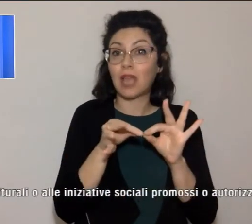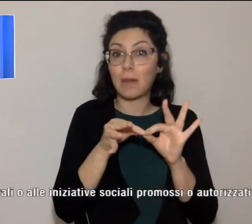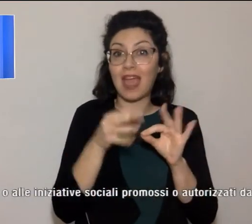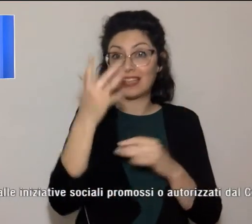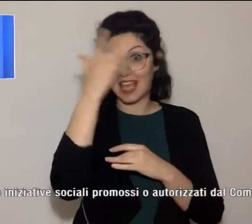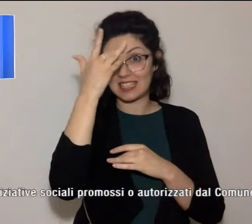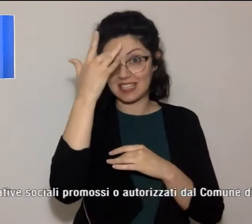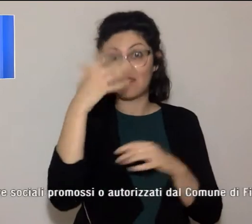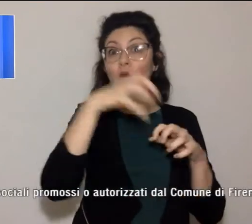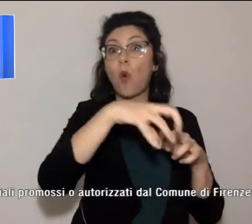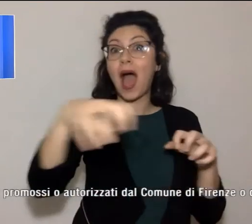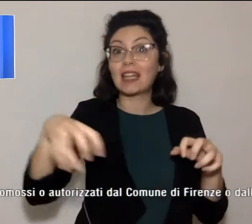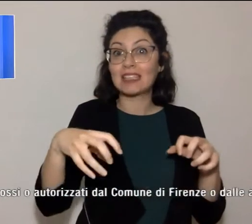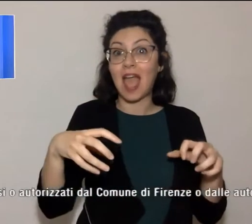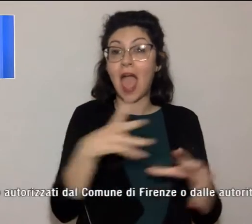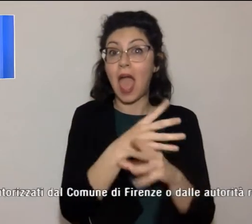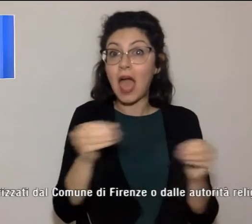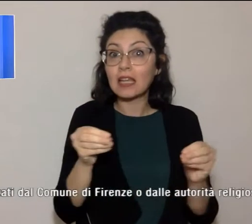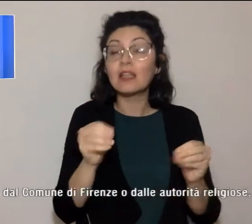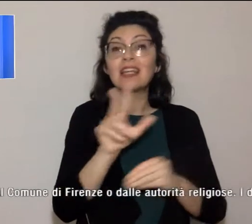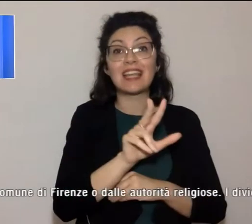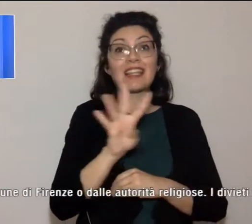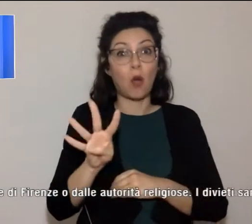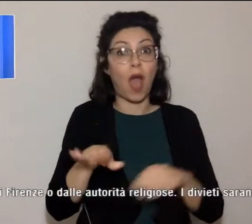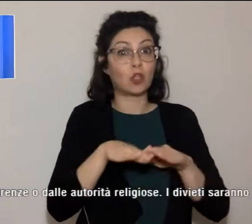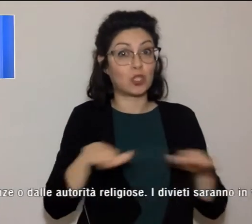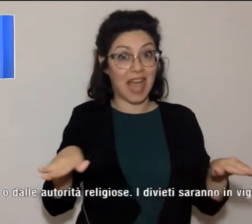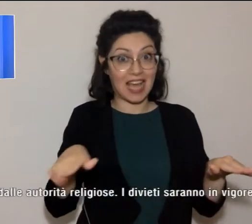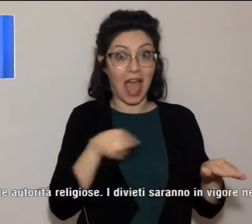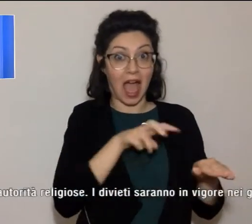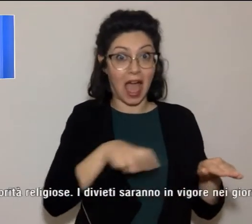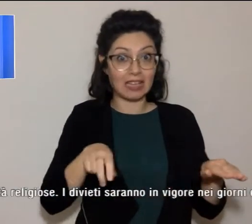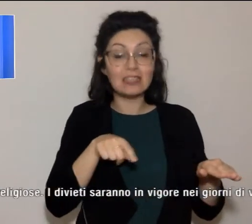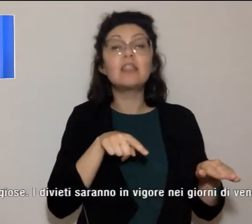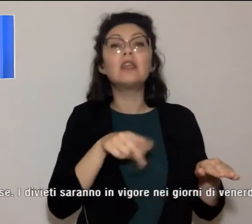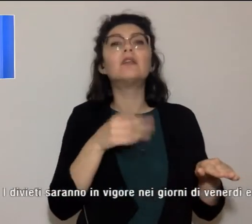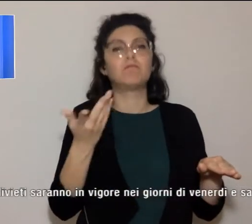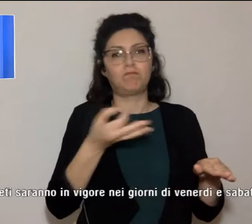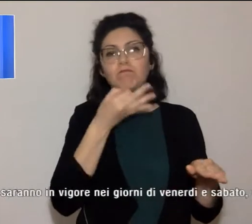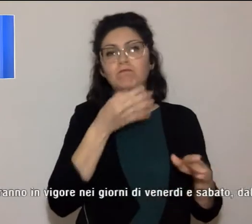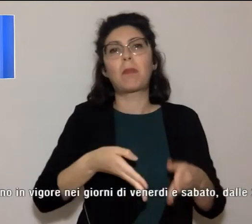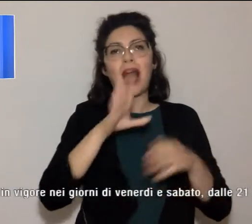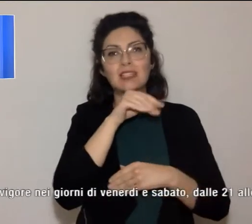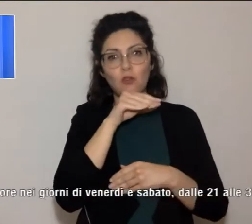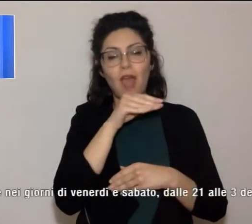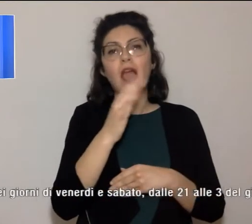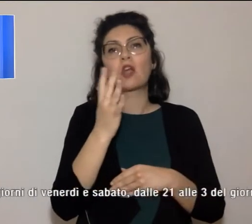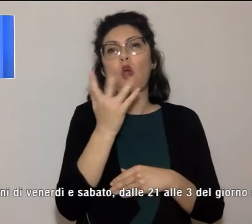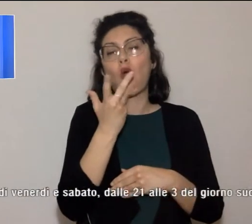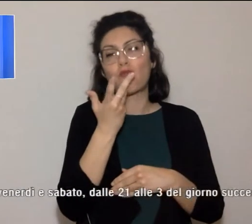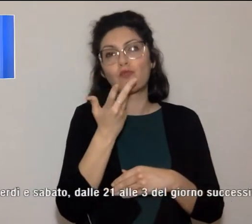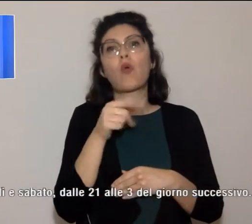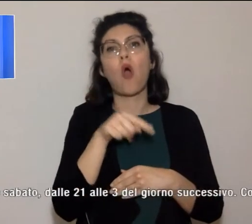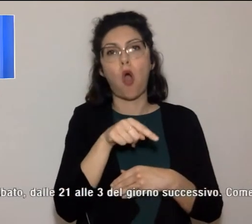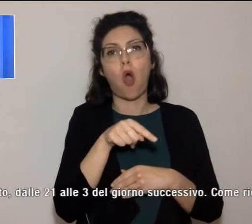di cui 34 sui sagrati, Palazzo Vecchio intende arginare così i fenomeni di